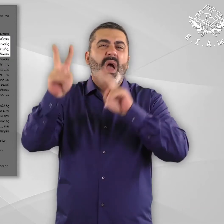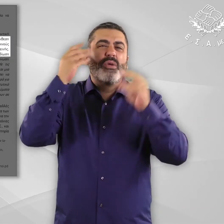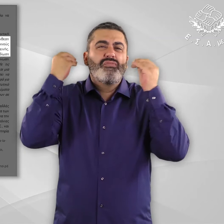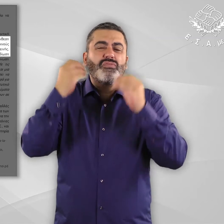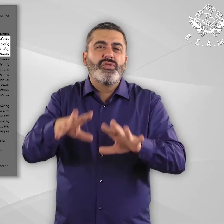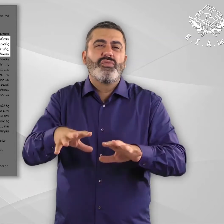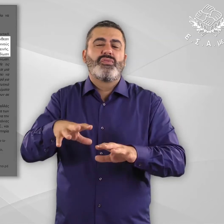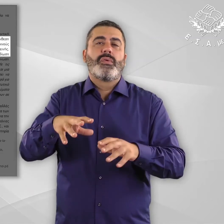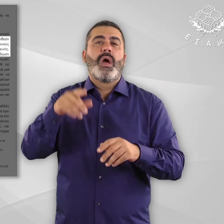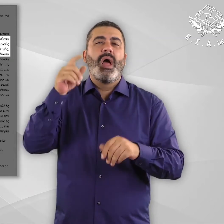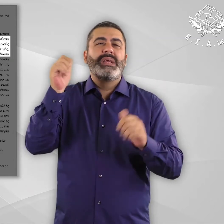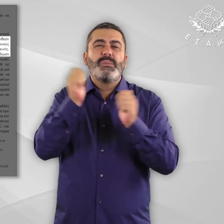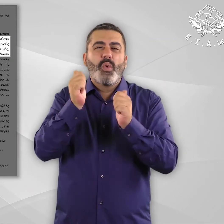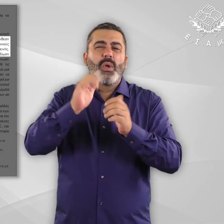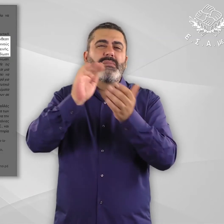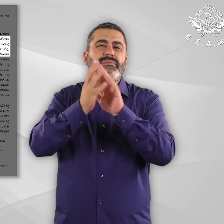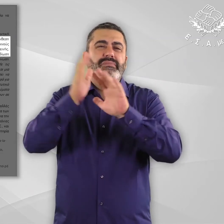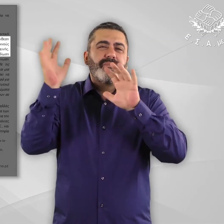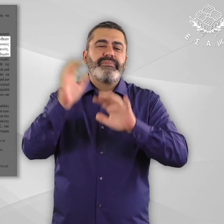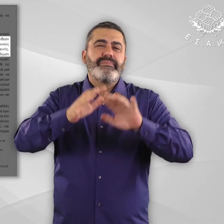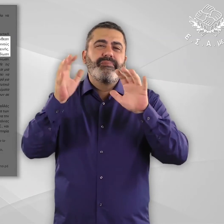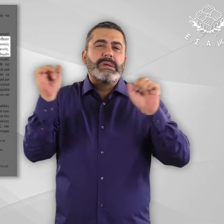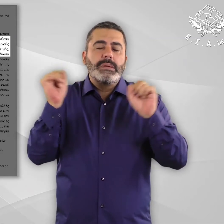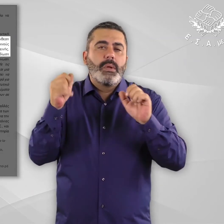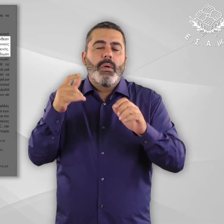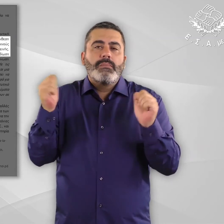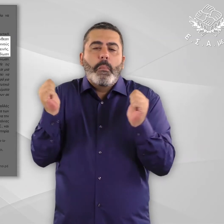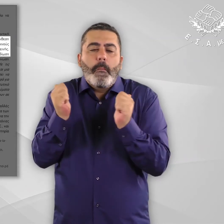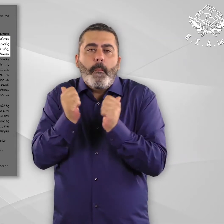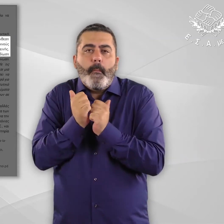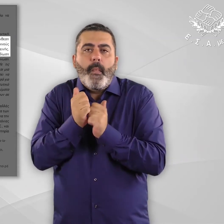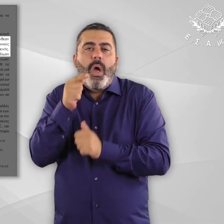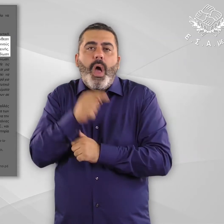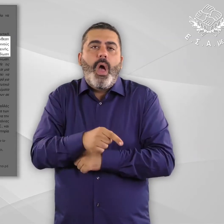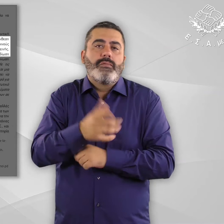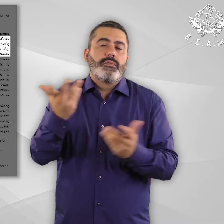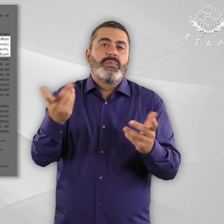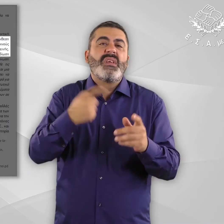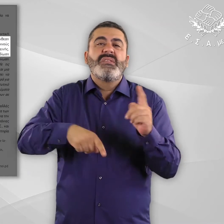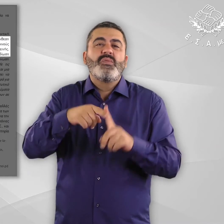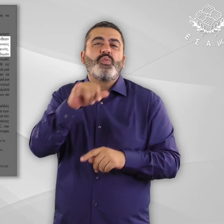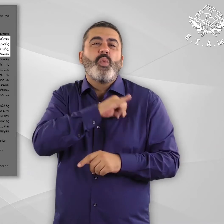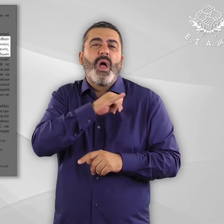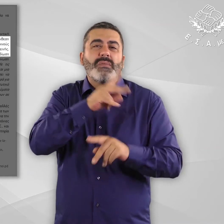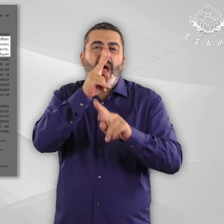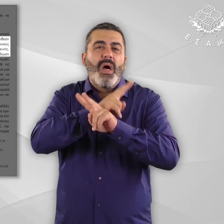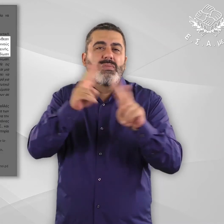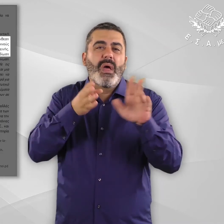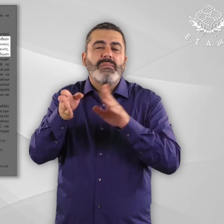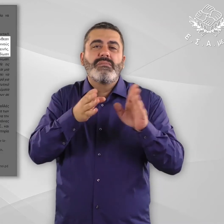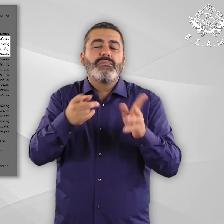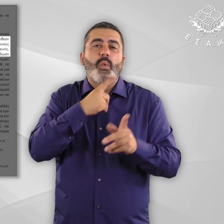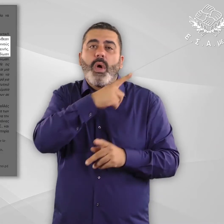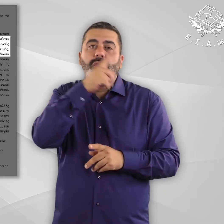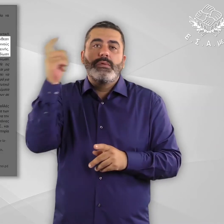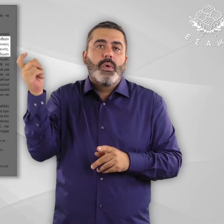περισσότερο κατά τους χειμερινούς μήνες, καθώς και η έλλειψη πρόσβασης σε εγκαταστάσεις υγιεινής καθιστούν βασανιστική και